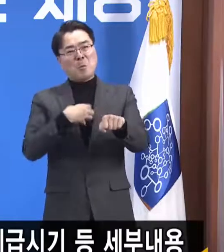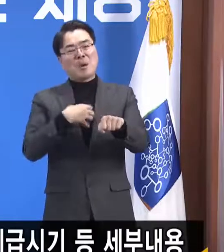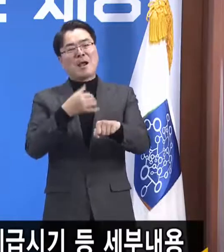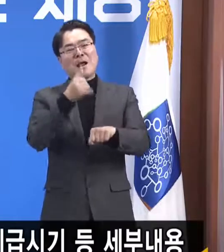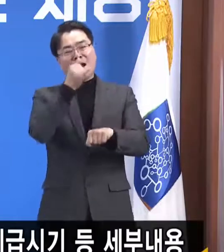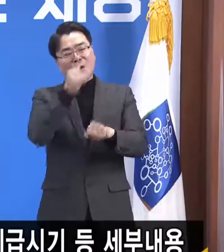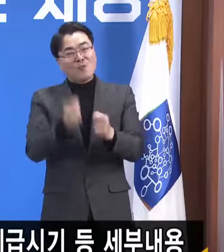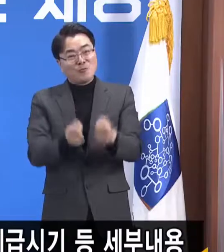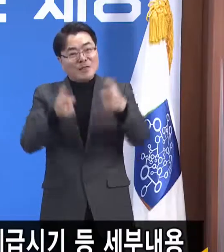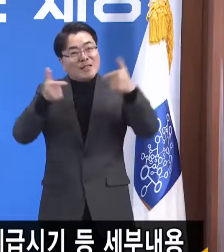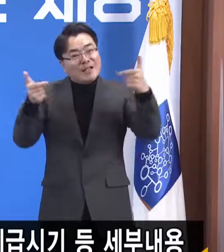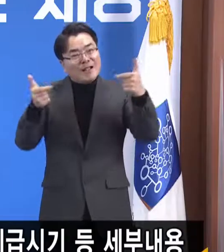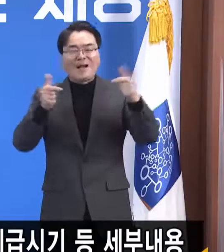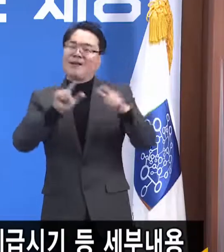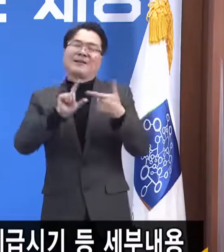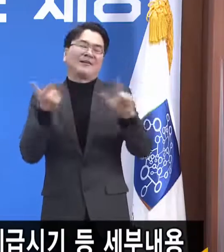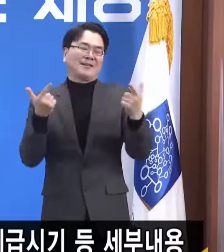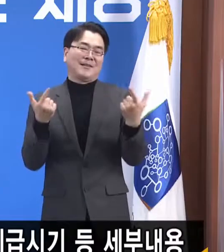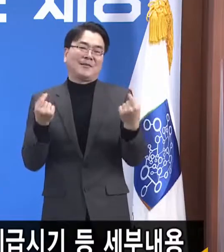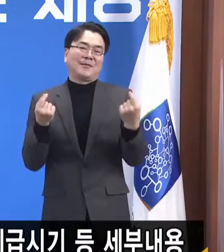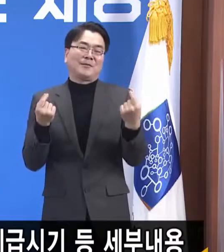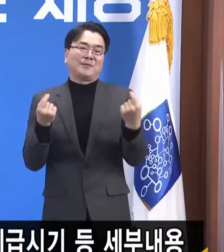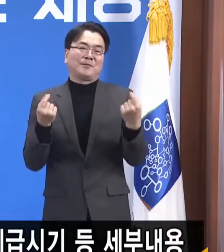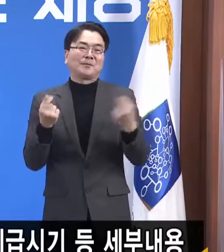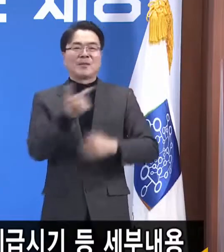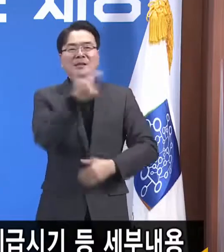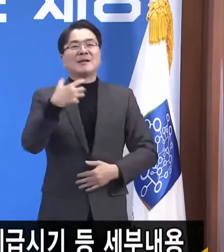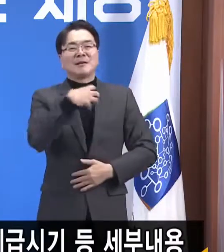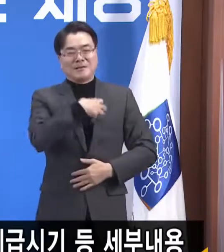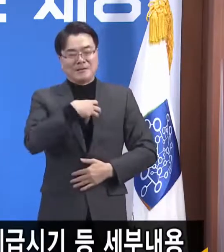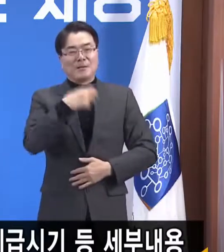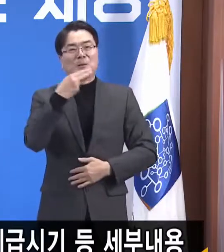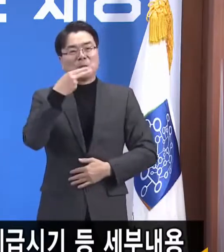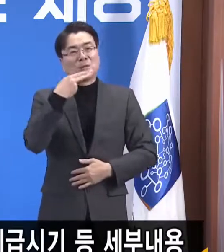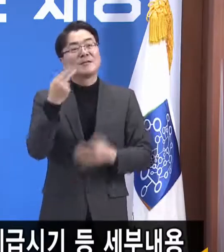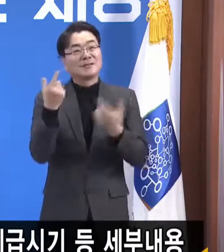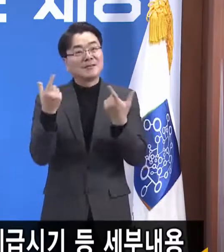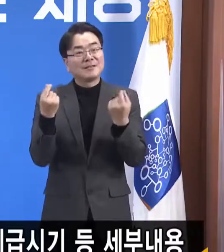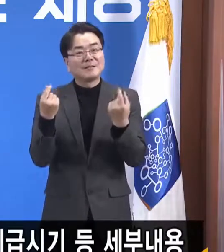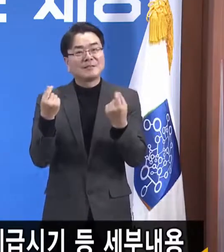증가되겠습니까? 그건 뭐 큰 걱정 안 하셔도 될 것 같습니다.